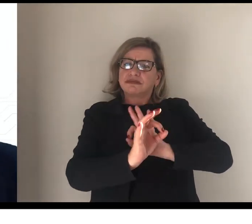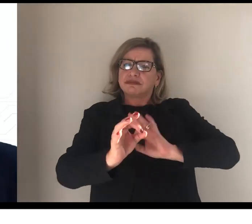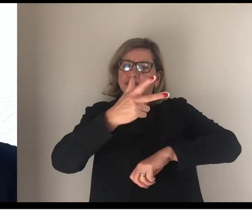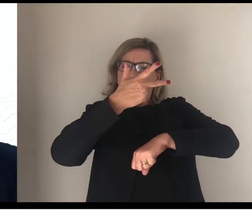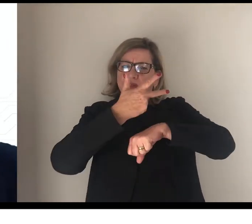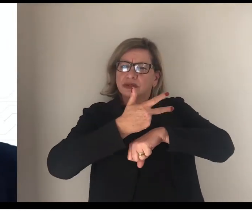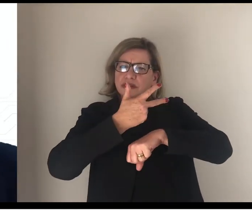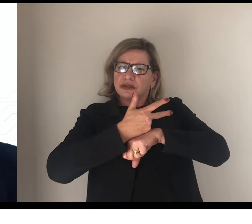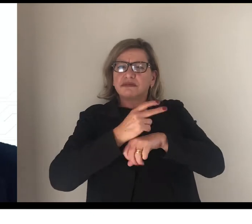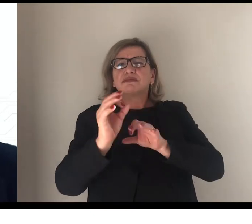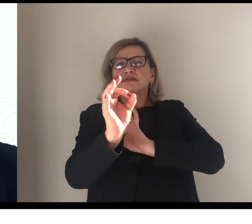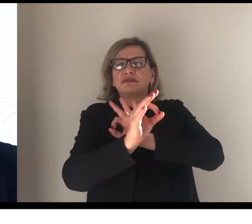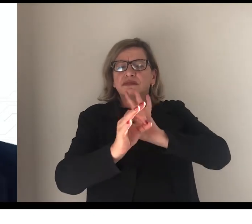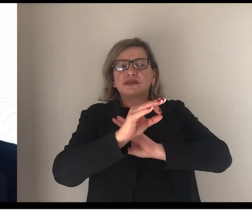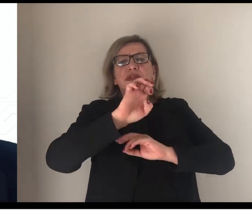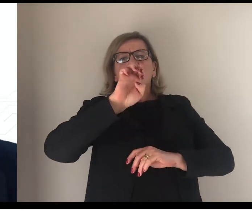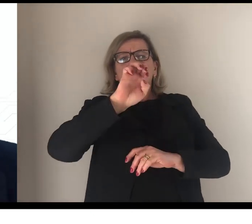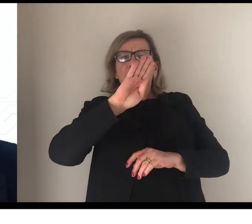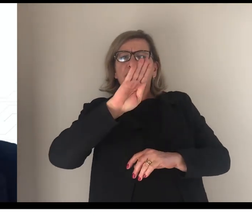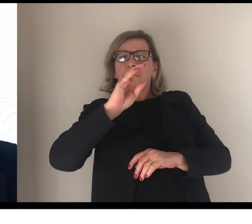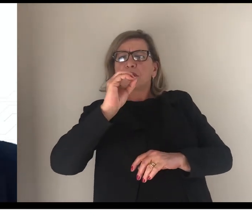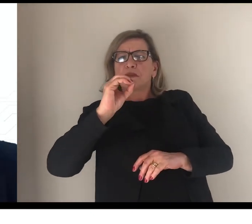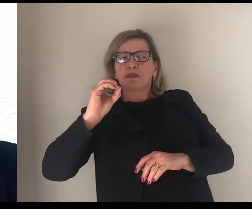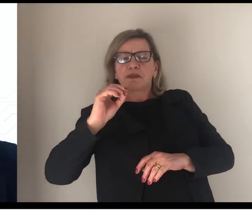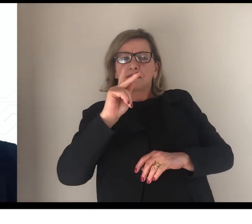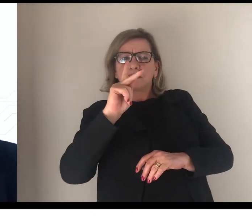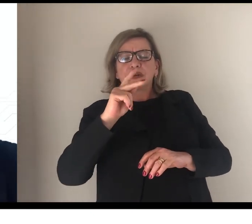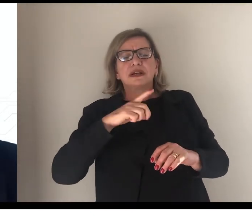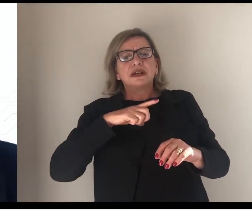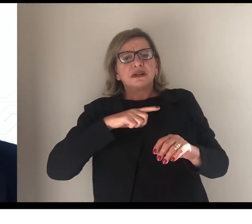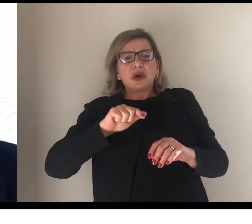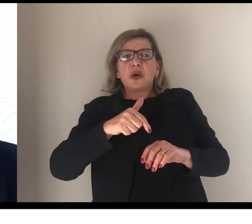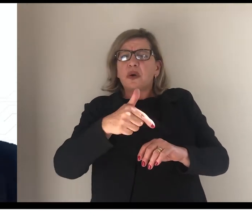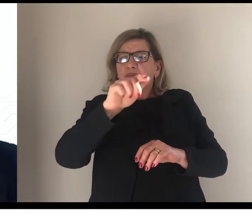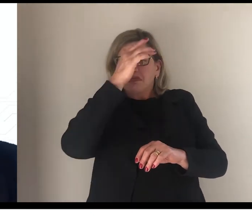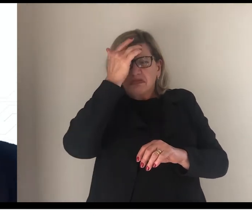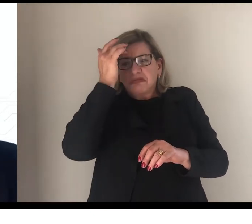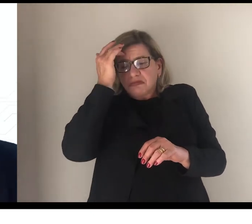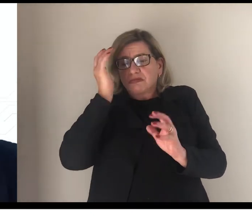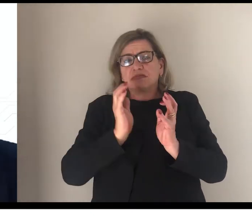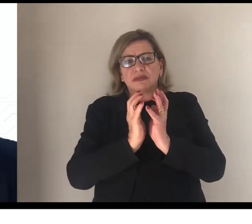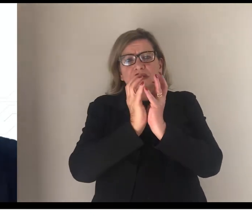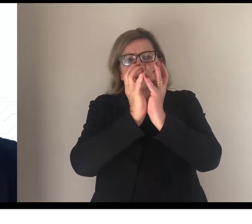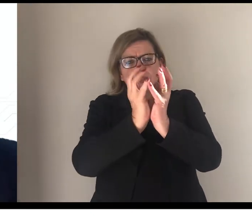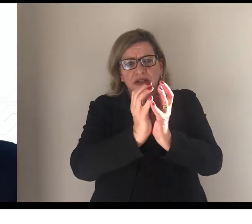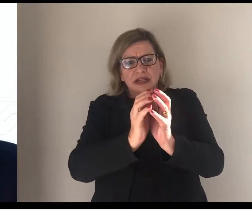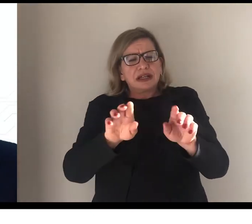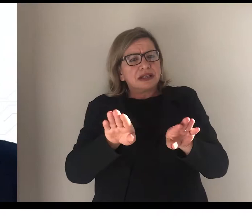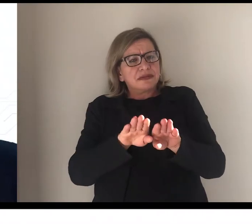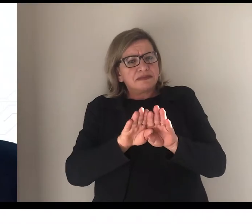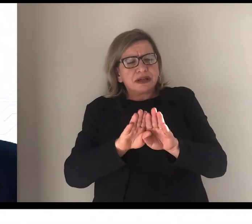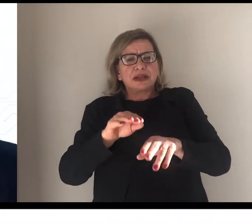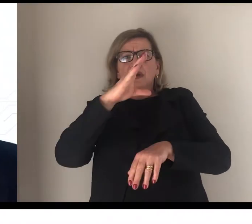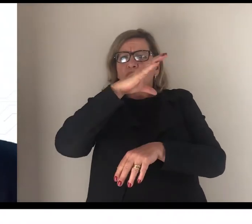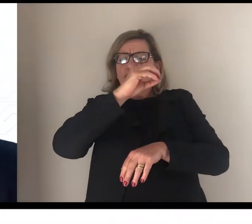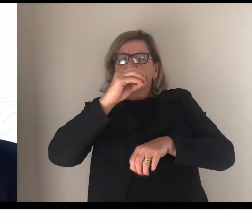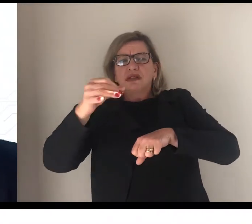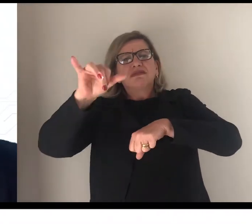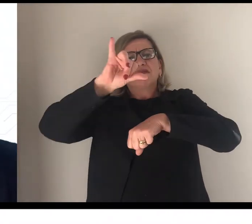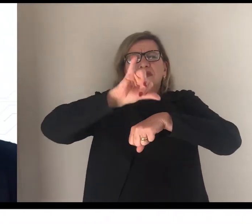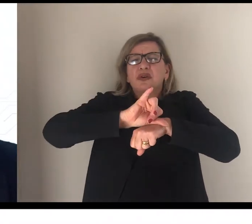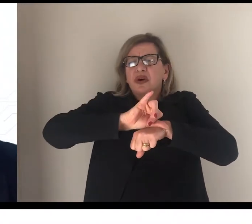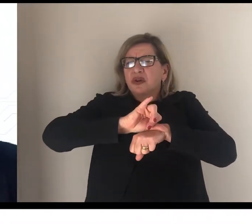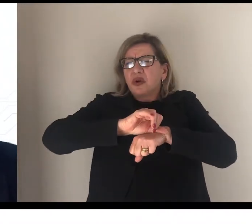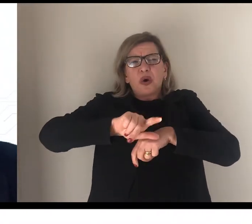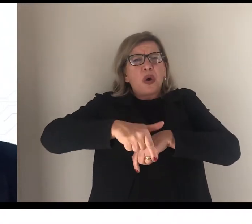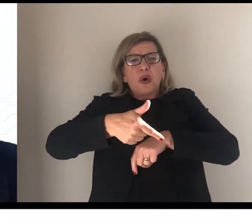prepara os e-books, os agentes operacionais, o gestor coordenador de polo e assim